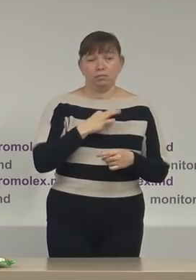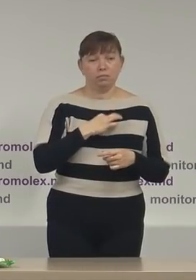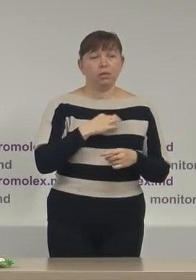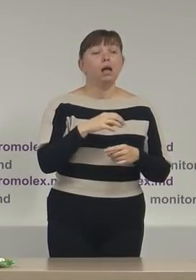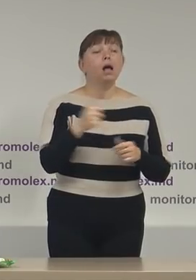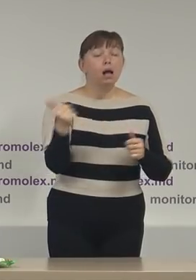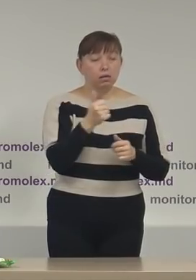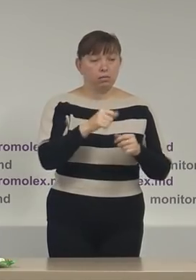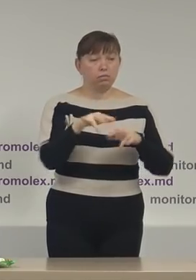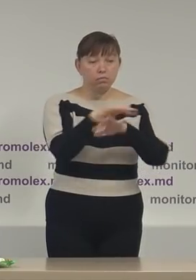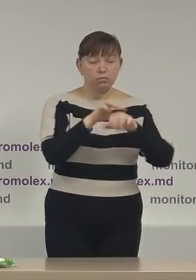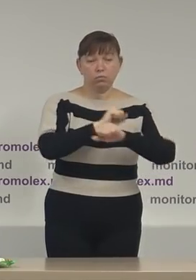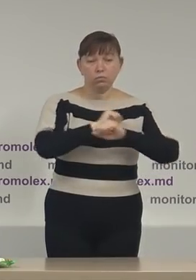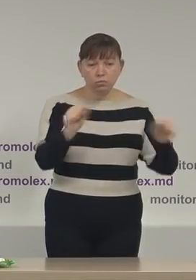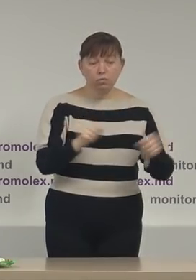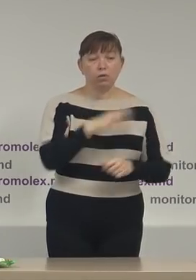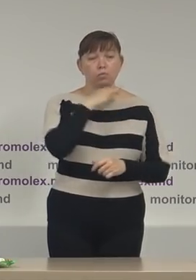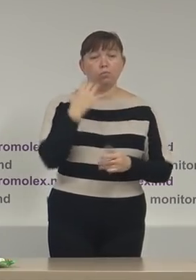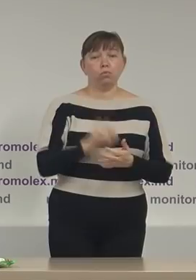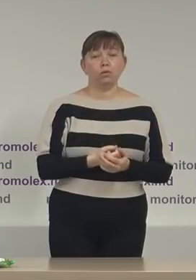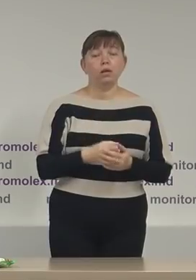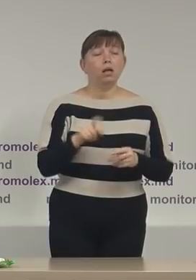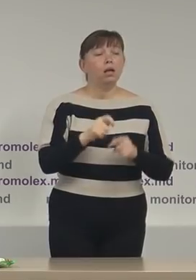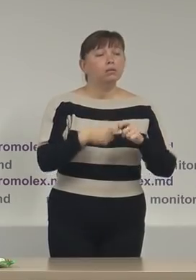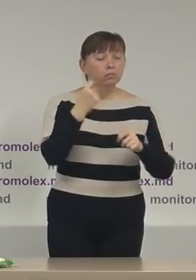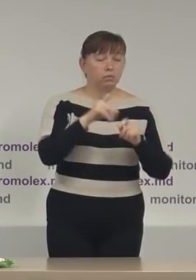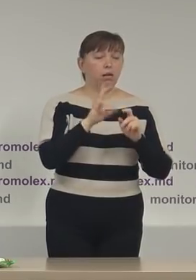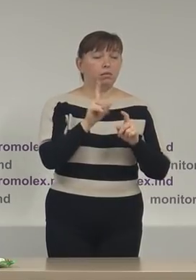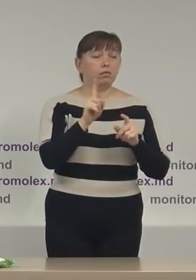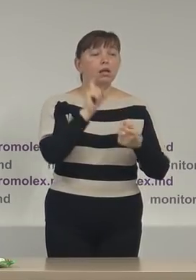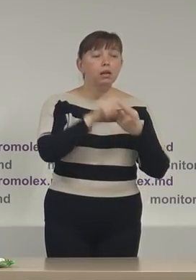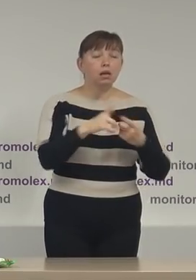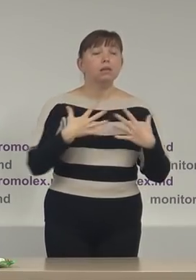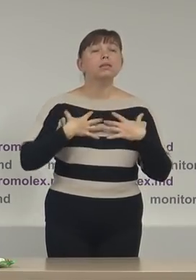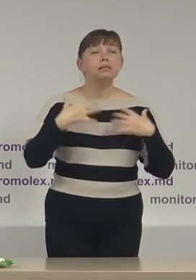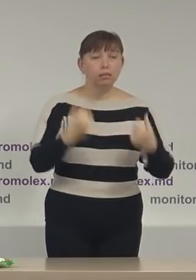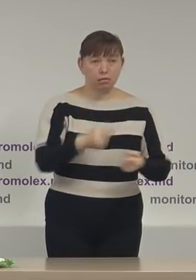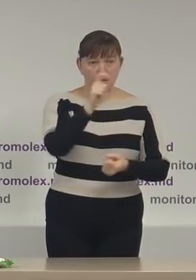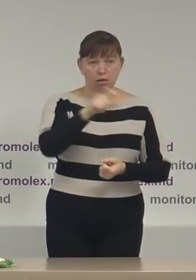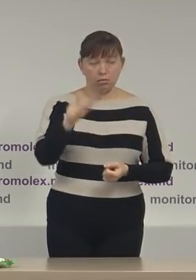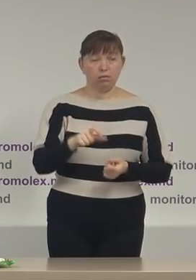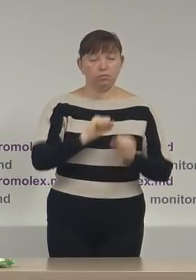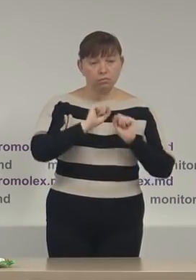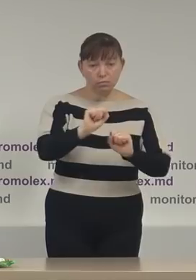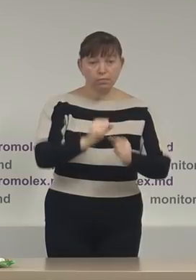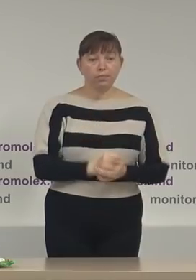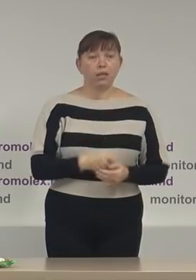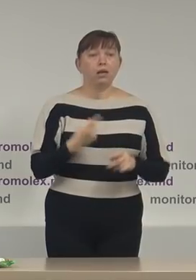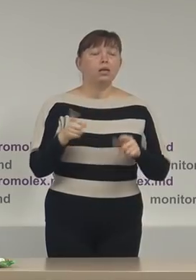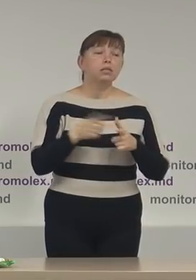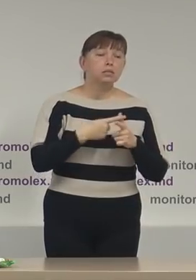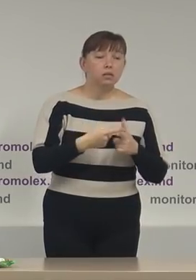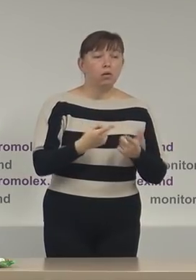încălcarea regulilor de ocrotirea sănătății publice fie că este